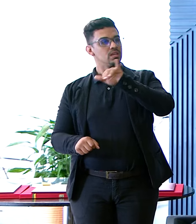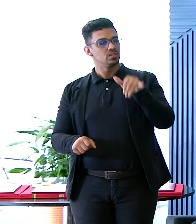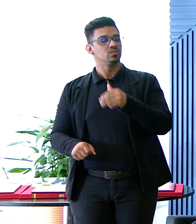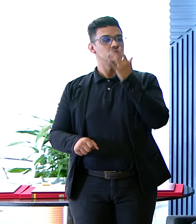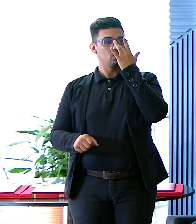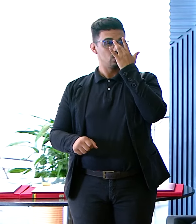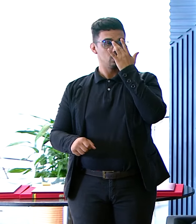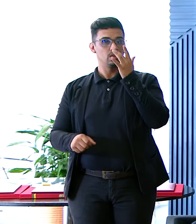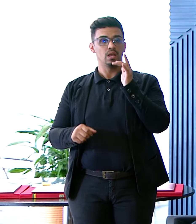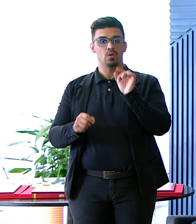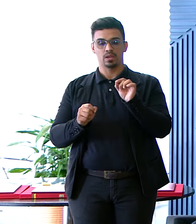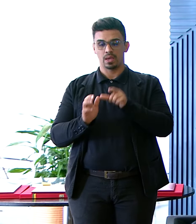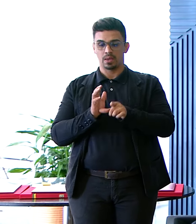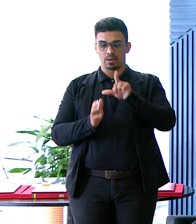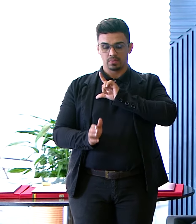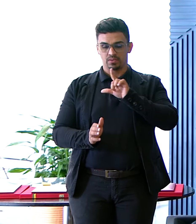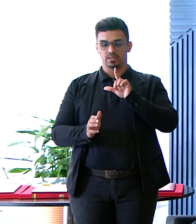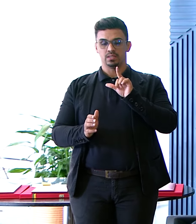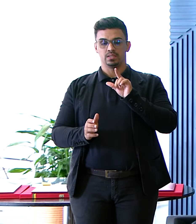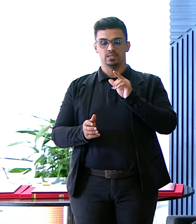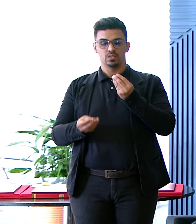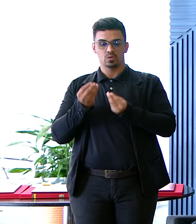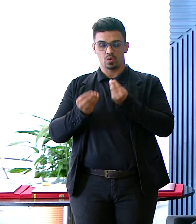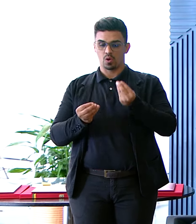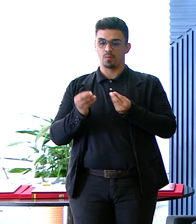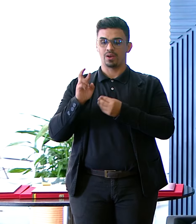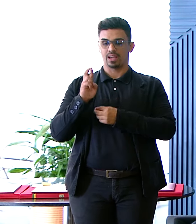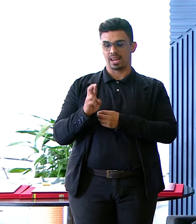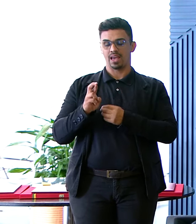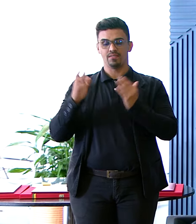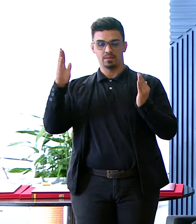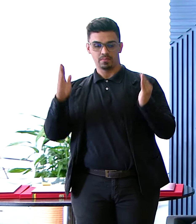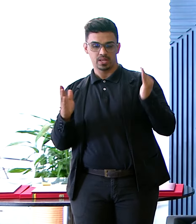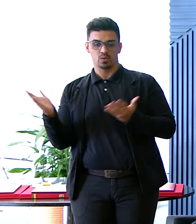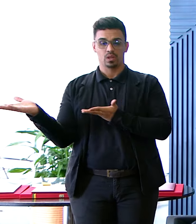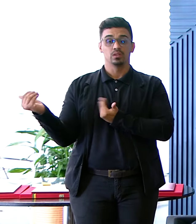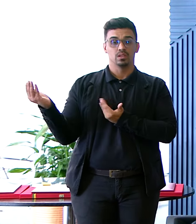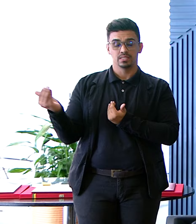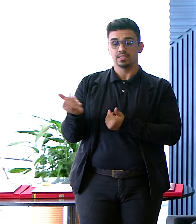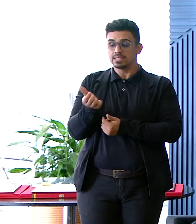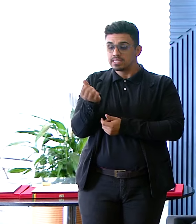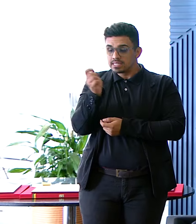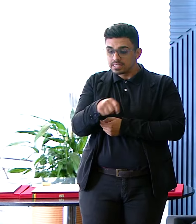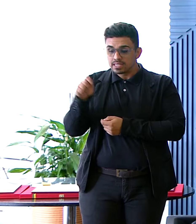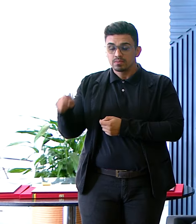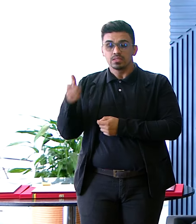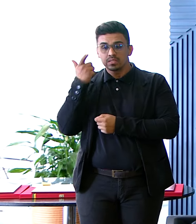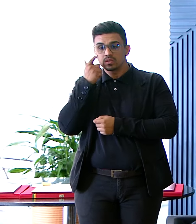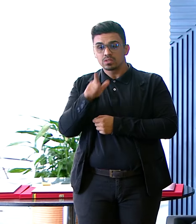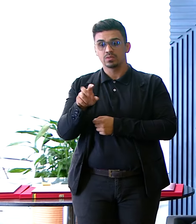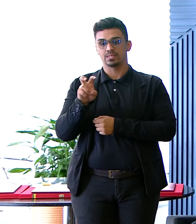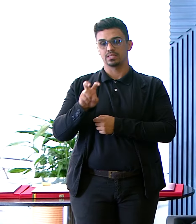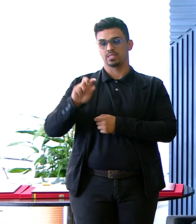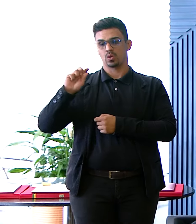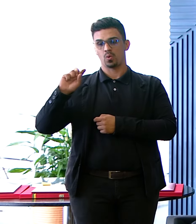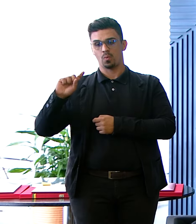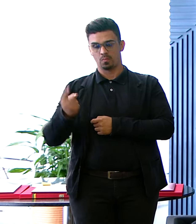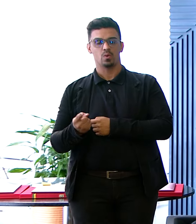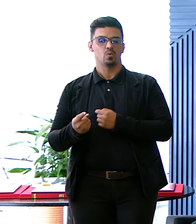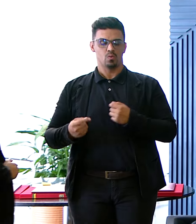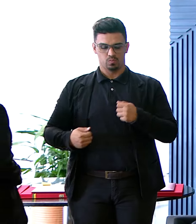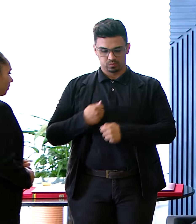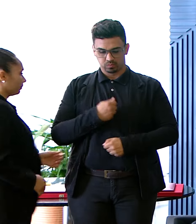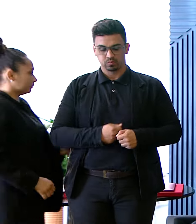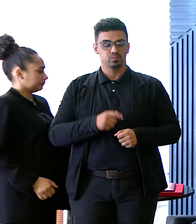prevenção A gravidez na adolescência Em 6 meses Nós já fizemos Mais de 5 mil implantes São 5